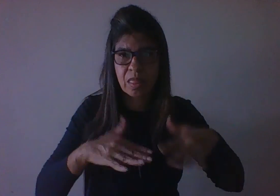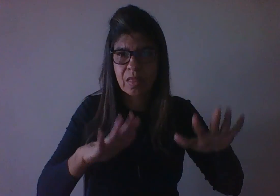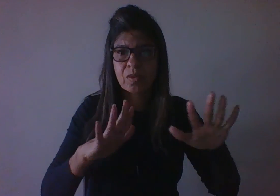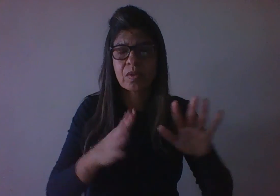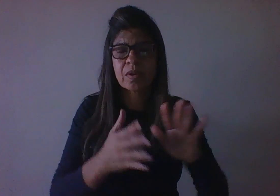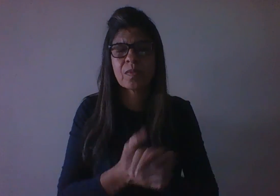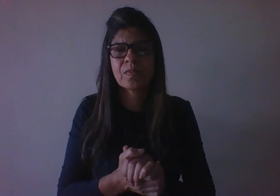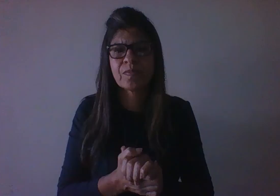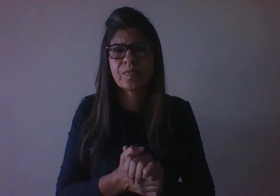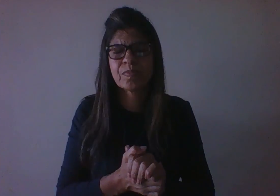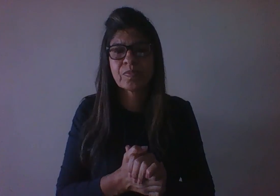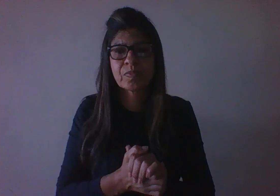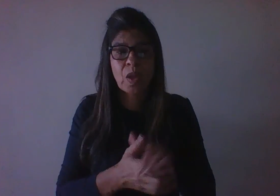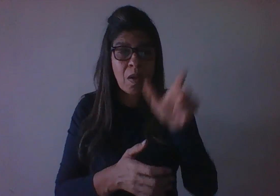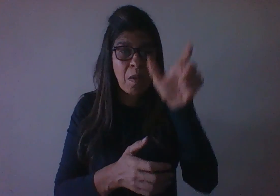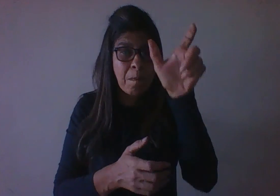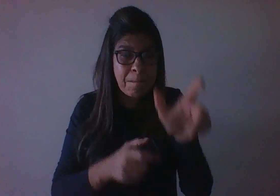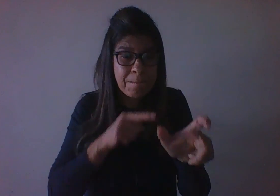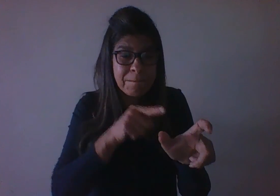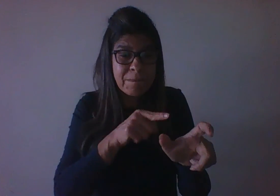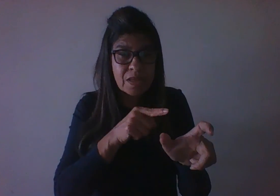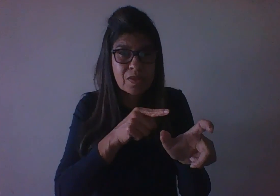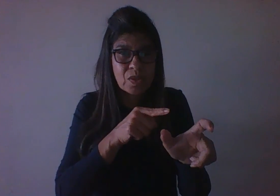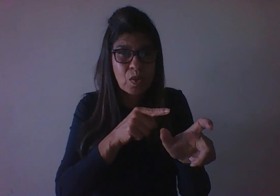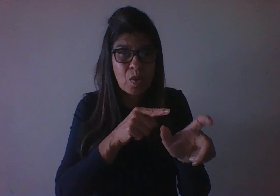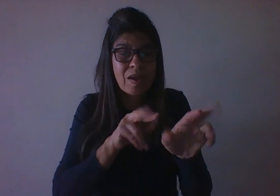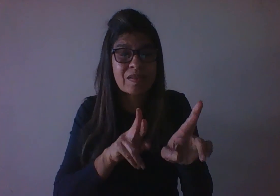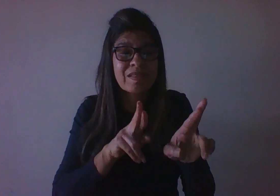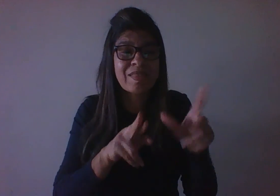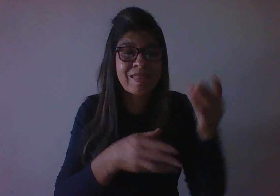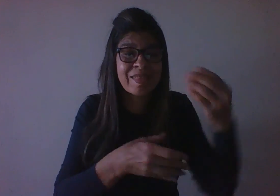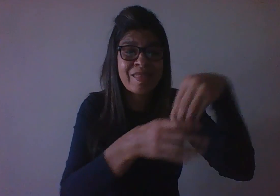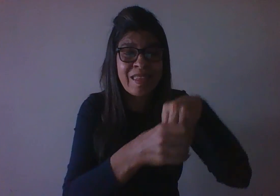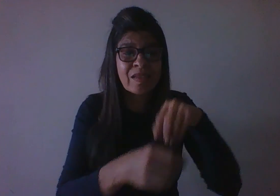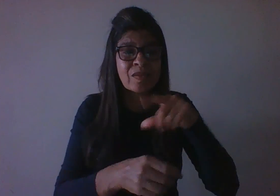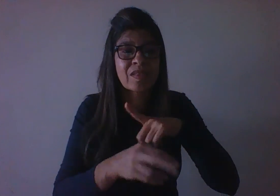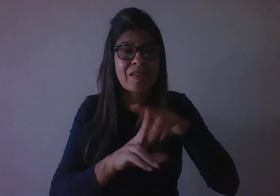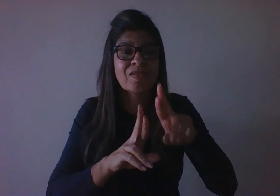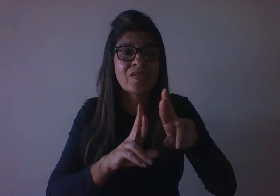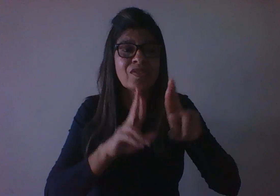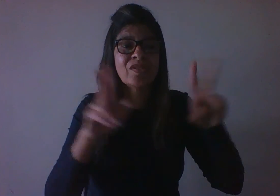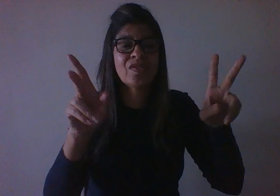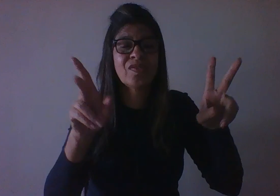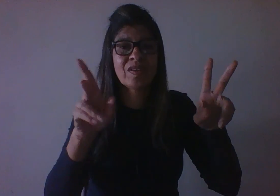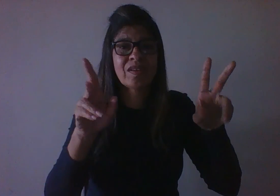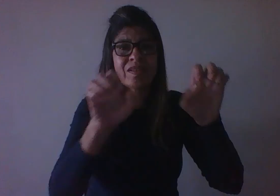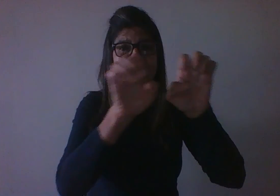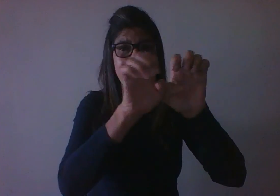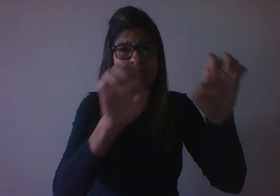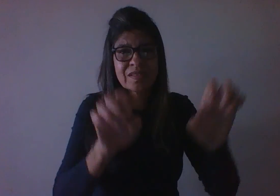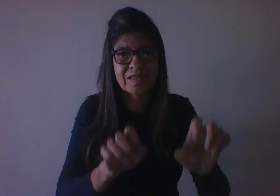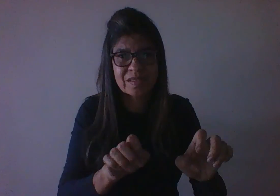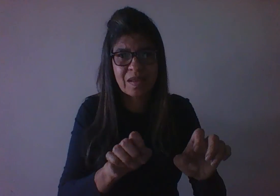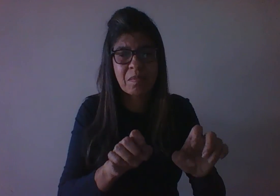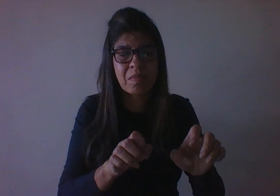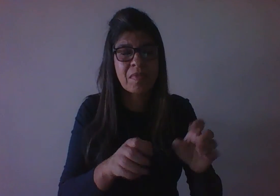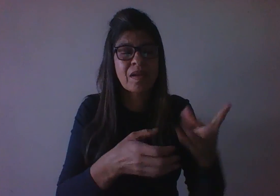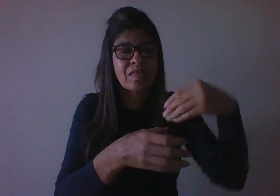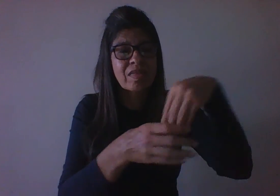o indivíduo, então, é afetado por diferentes sistemas. E aí, a grande sacada dele, ele nomeia como o microsistema, que é o